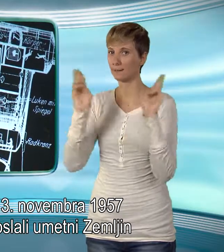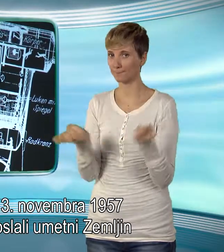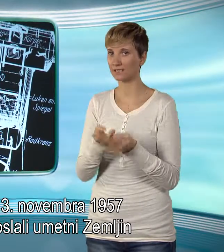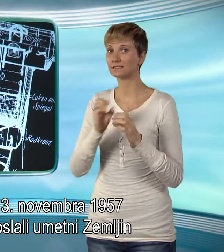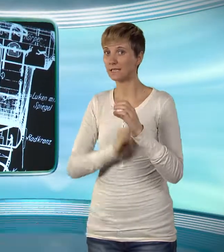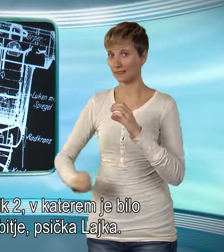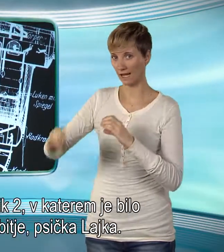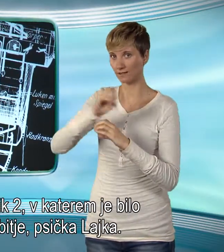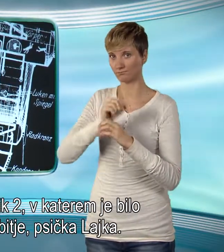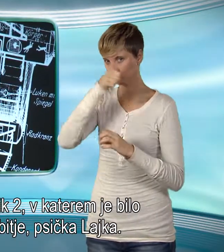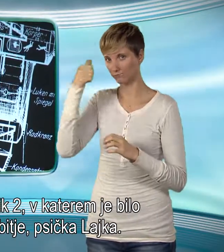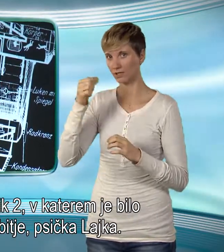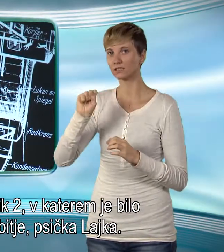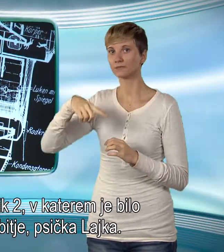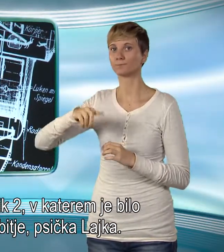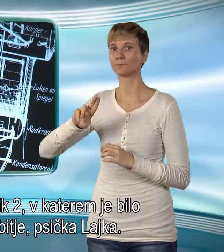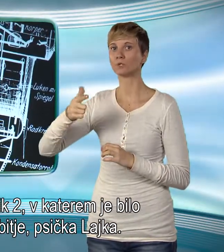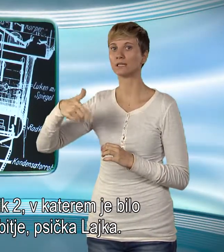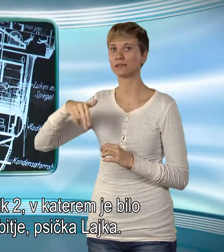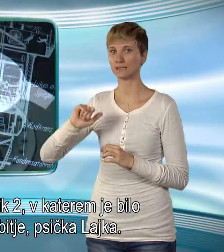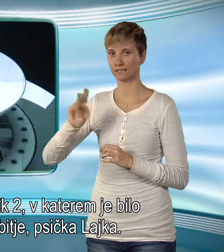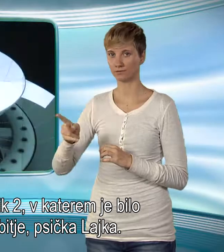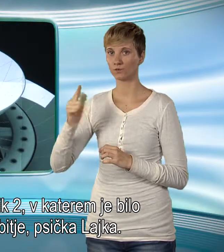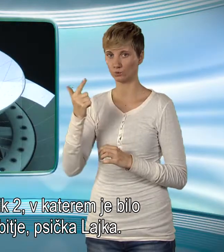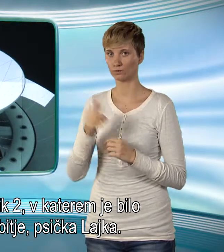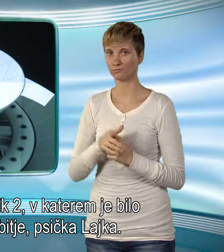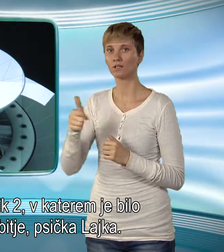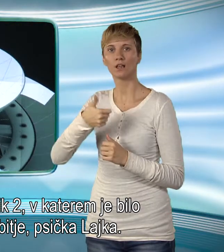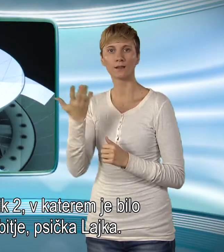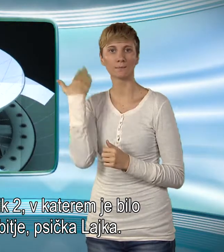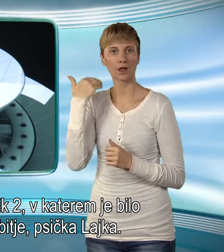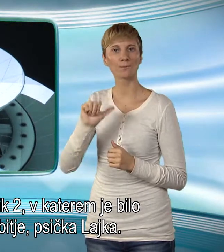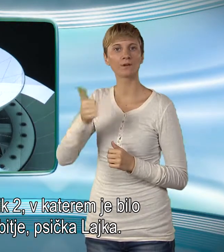Sputnik 2, v katerem je bilo prvo živo bitje Psička Lajka.